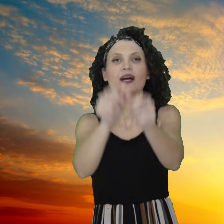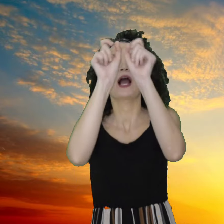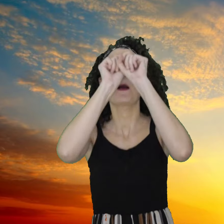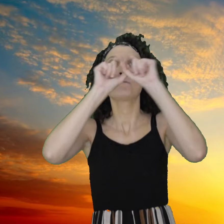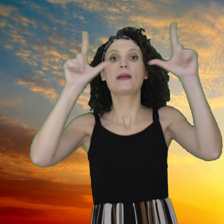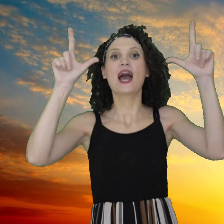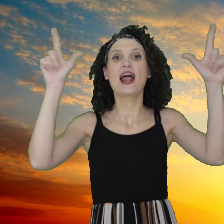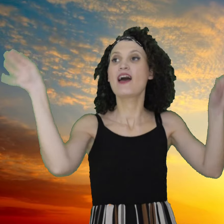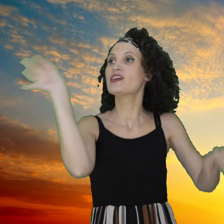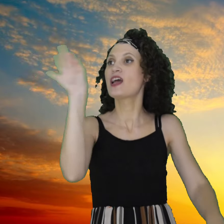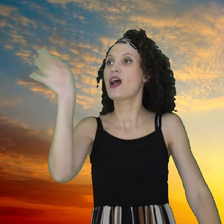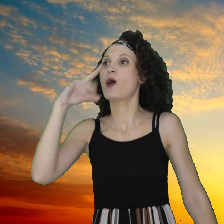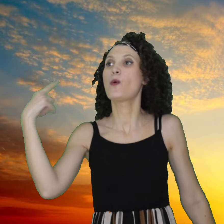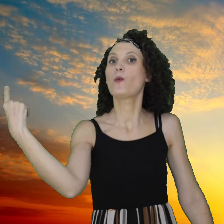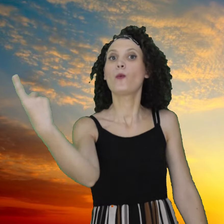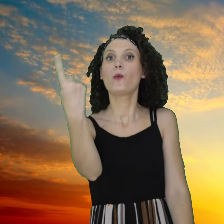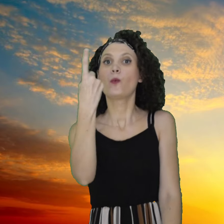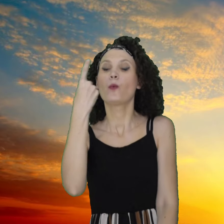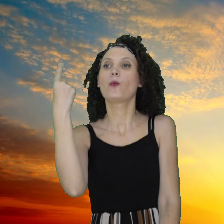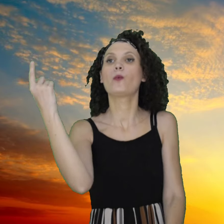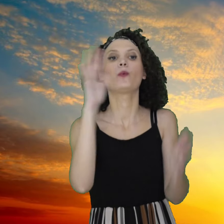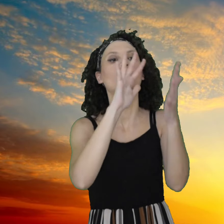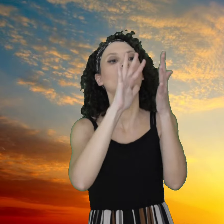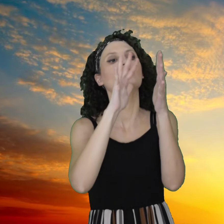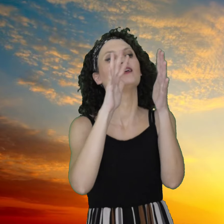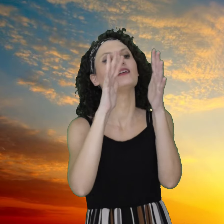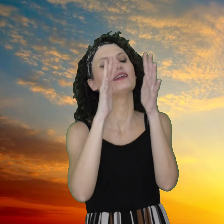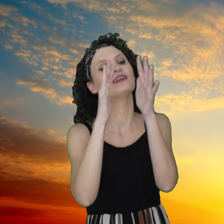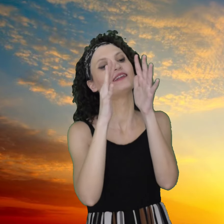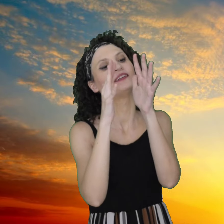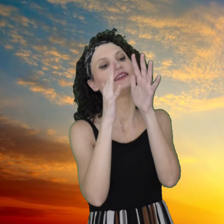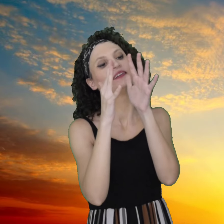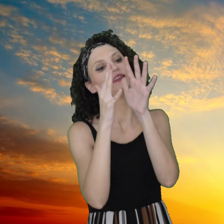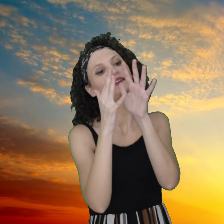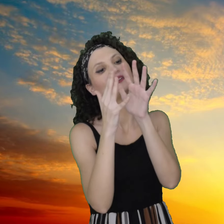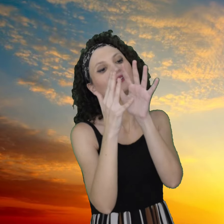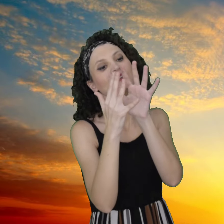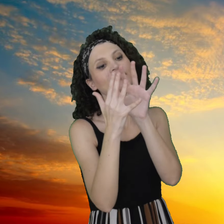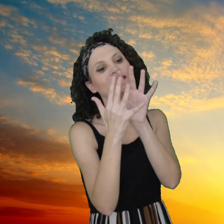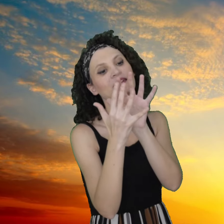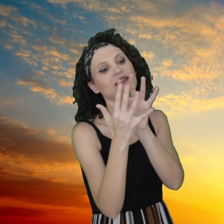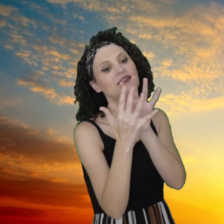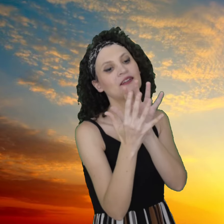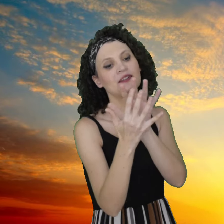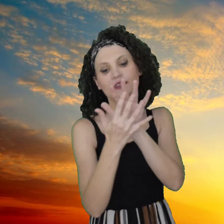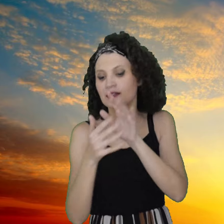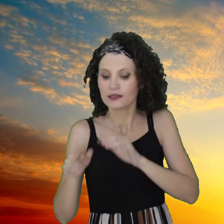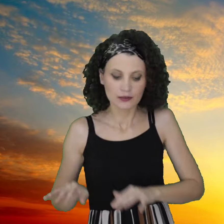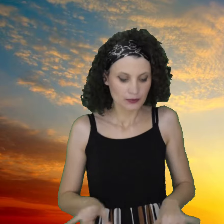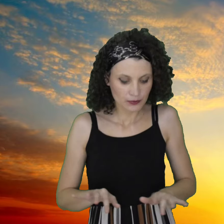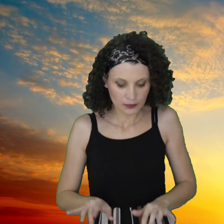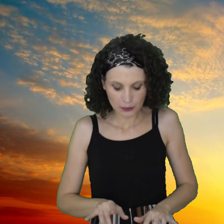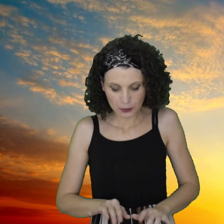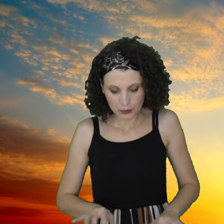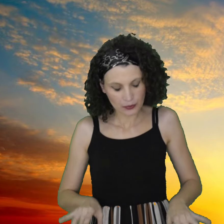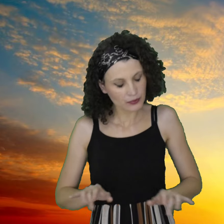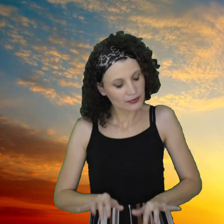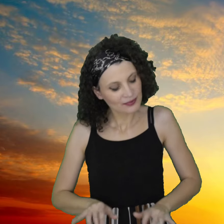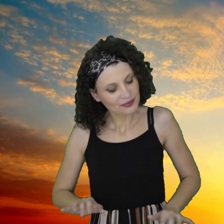capolavoro Prima di te c'era niente Prima